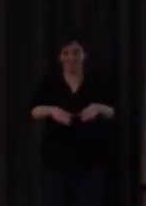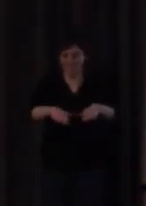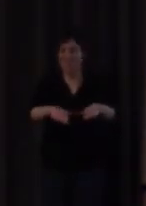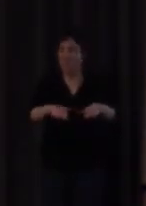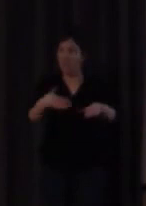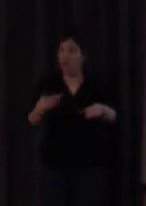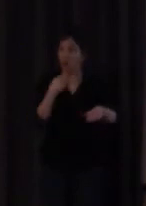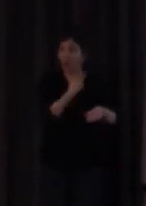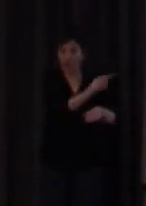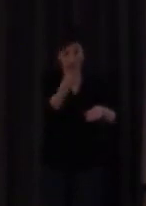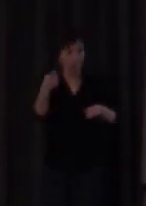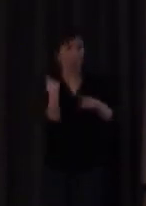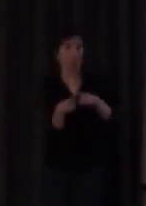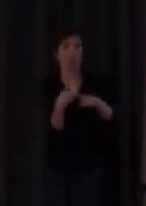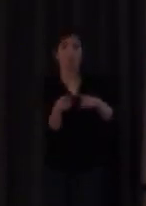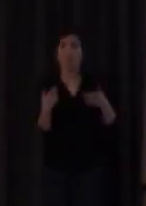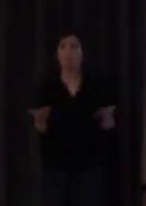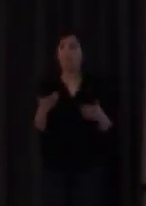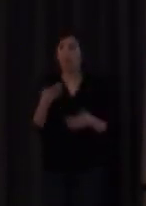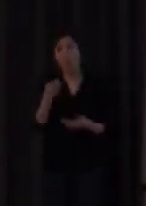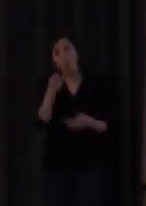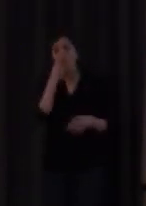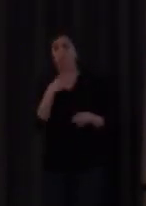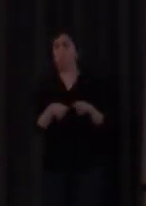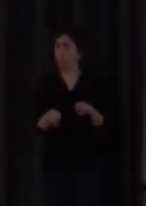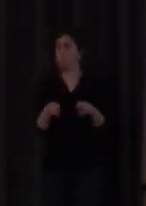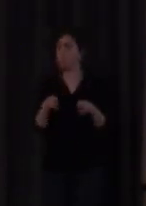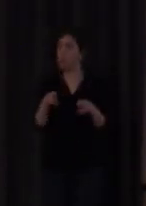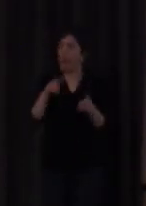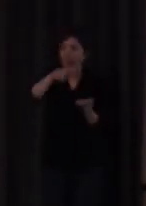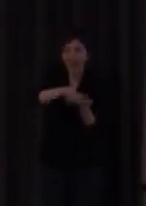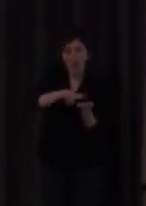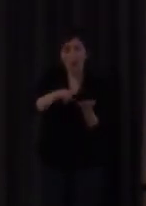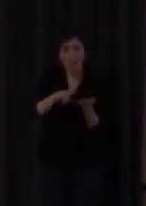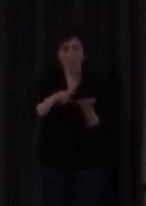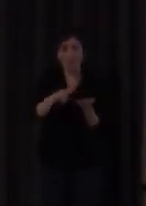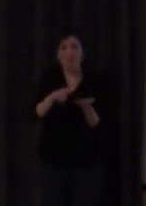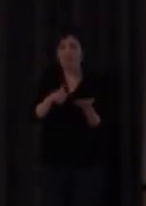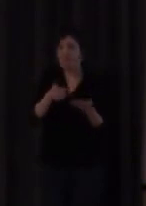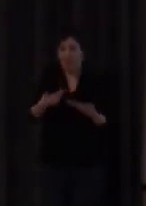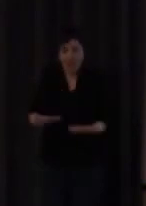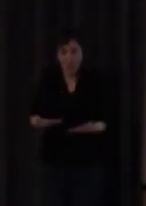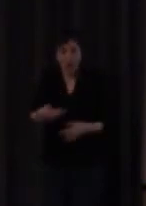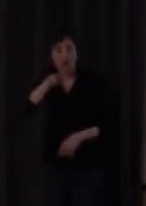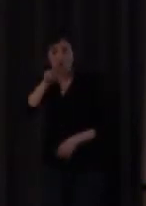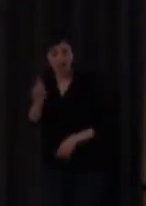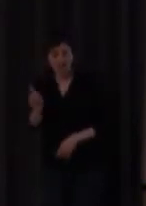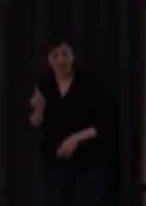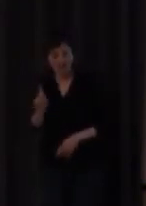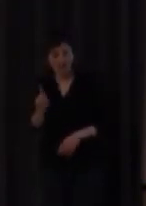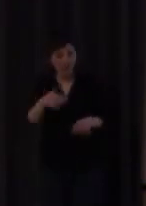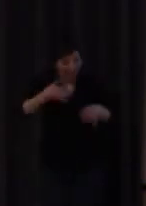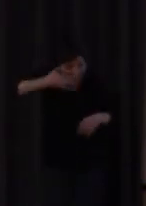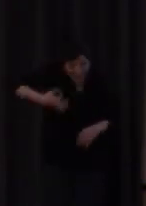decía esto porque es curioso que unas lenguas más estáticas con menos oralidad se